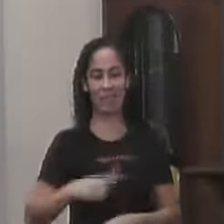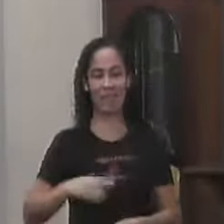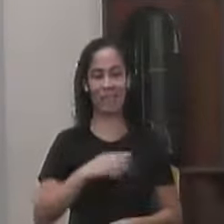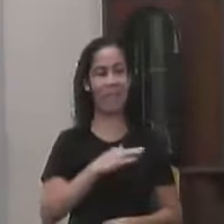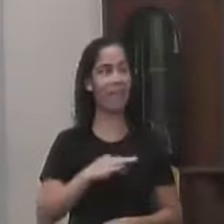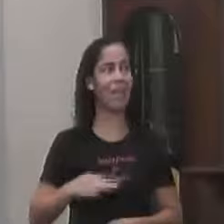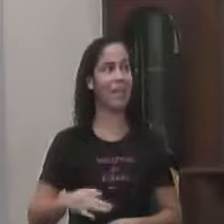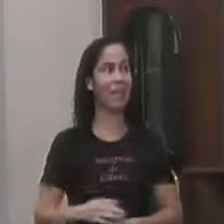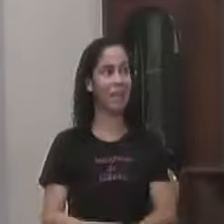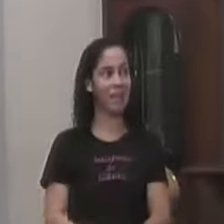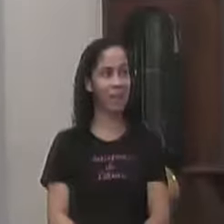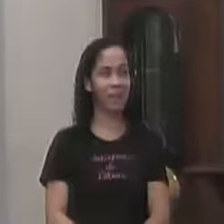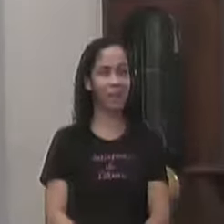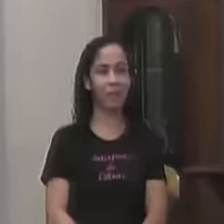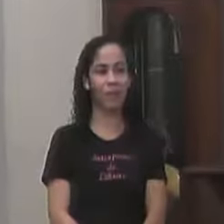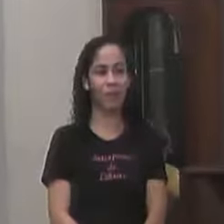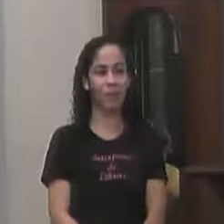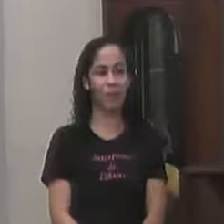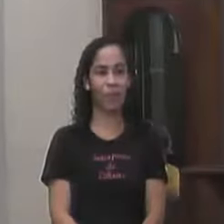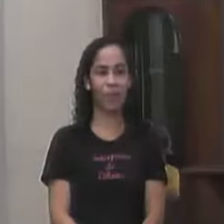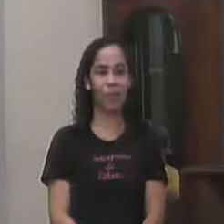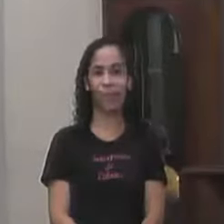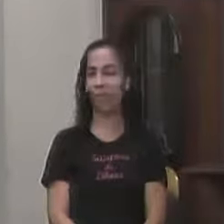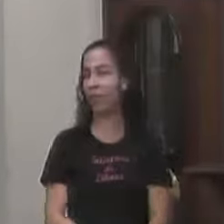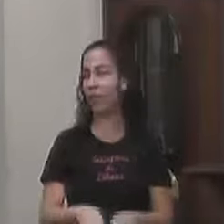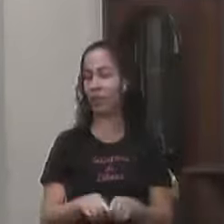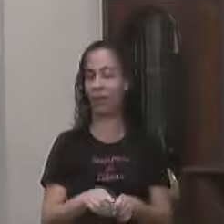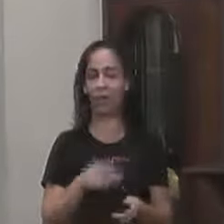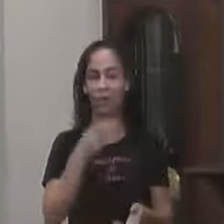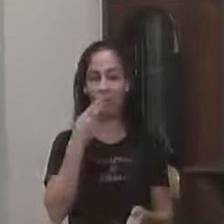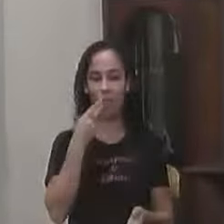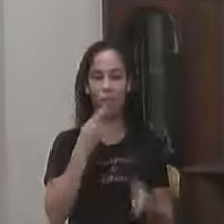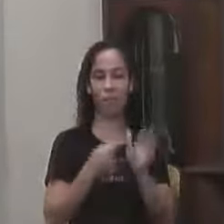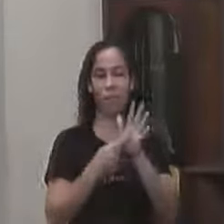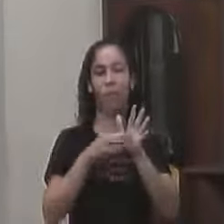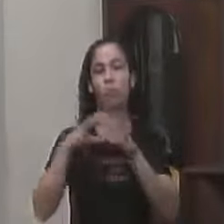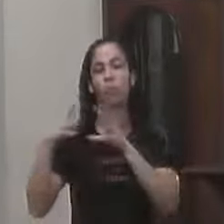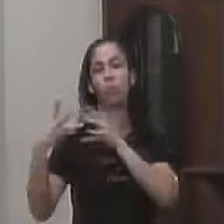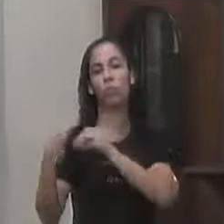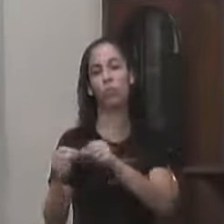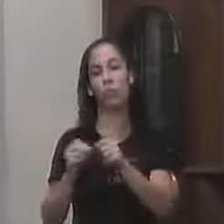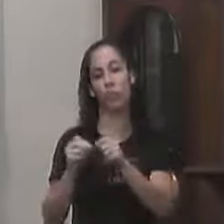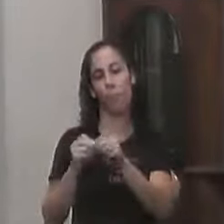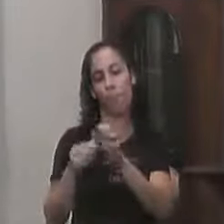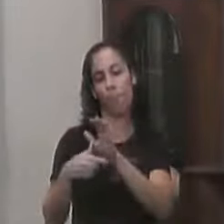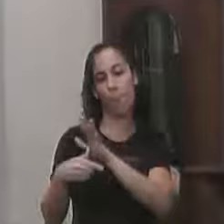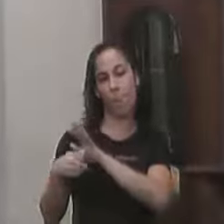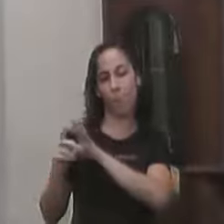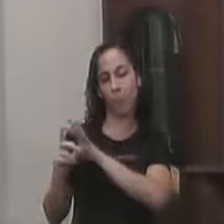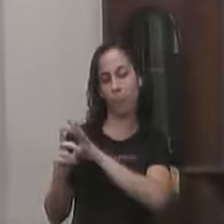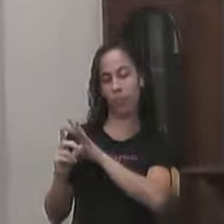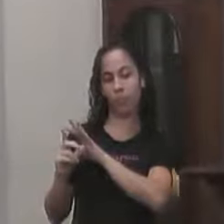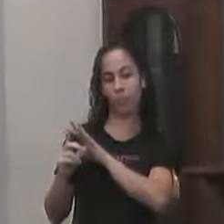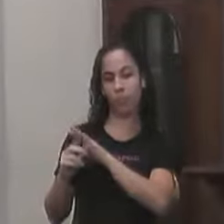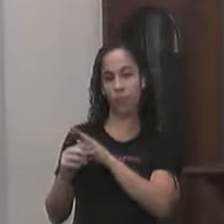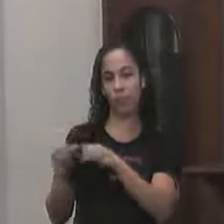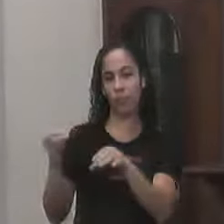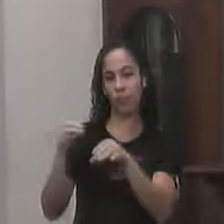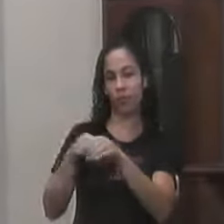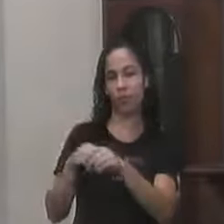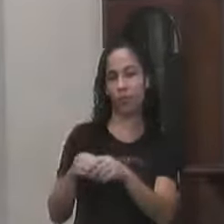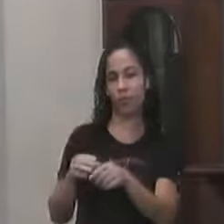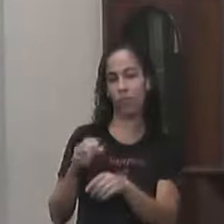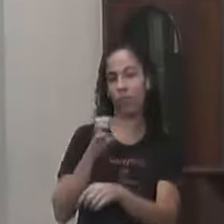E Realmente Ratificar Tudo aquilo Que foi feito Né Na eleição